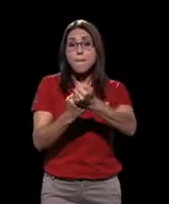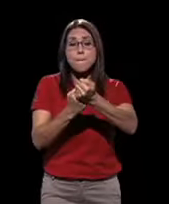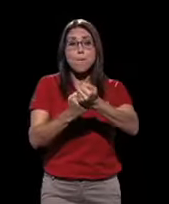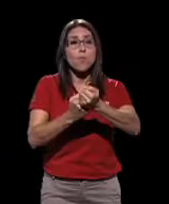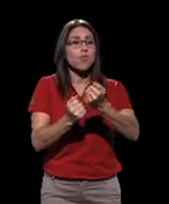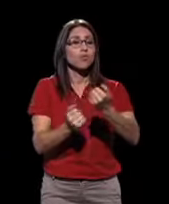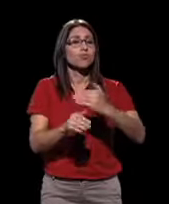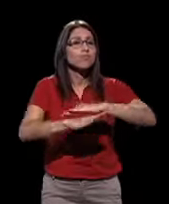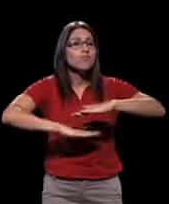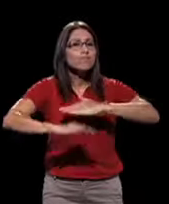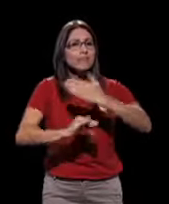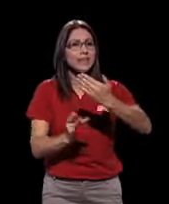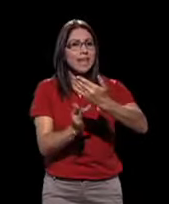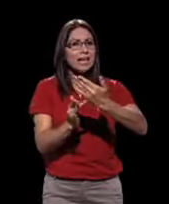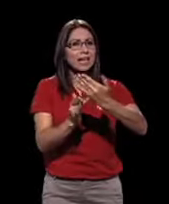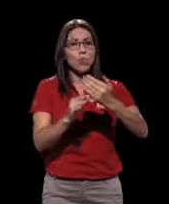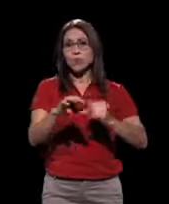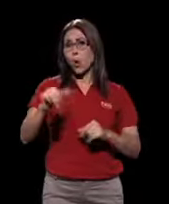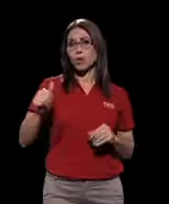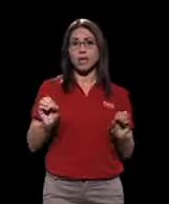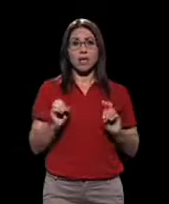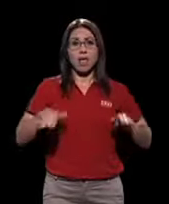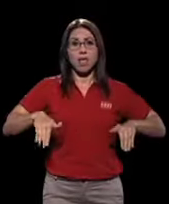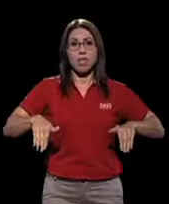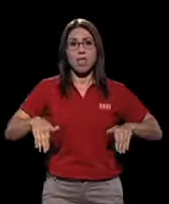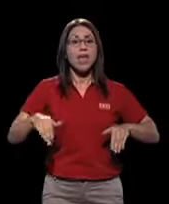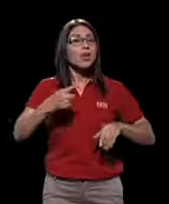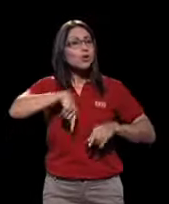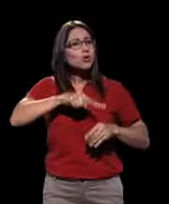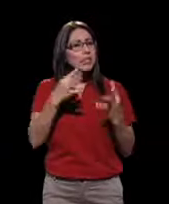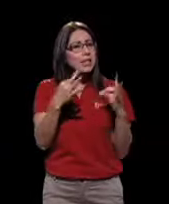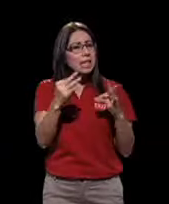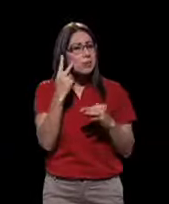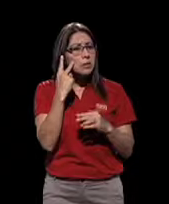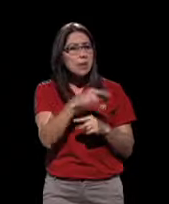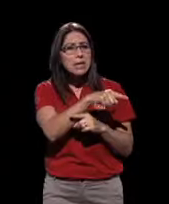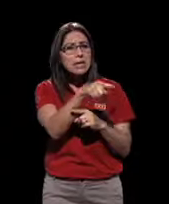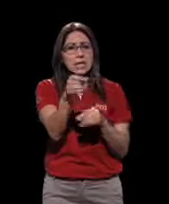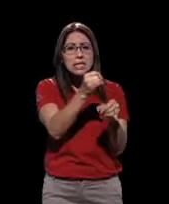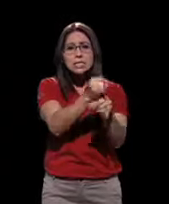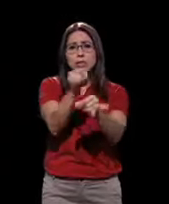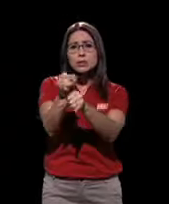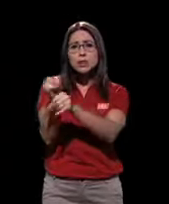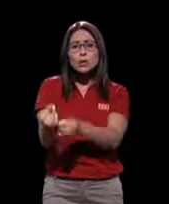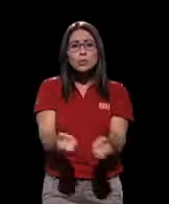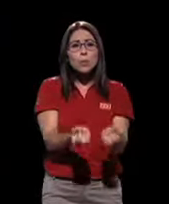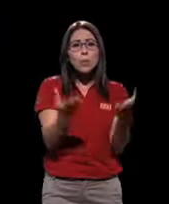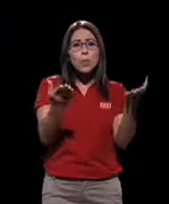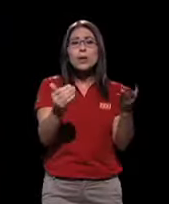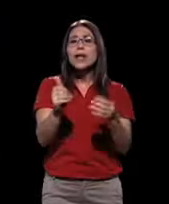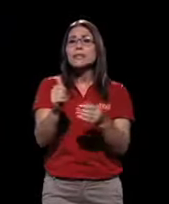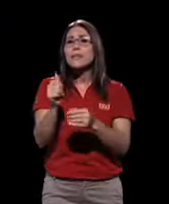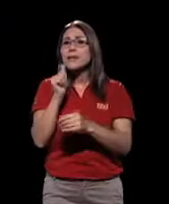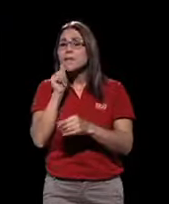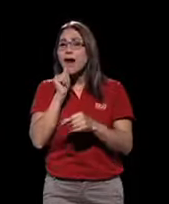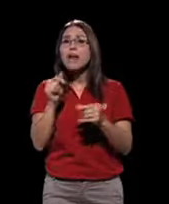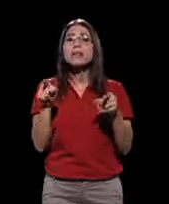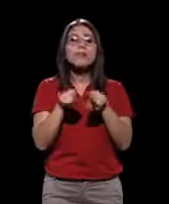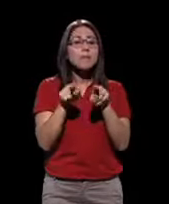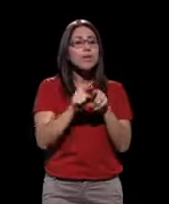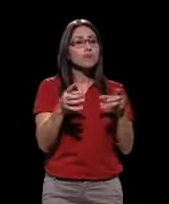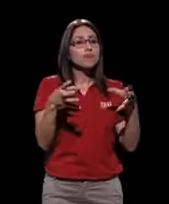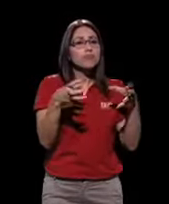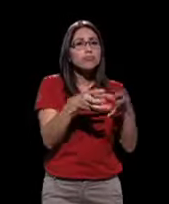otras no lo tienen. Estamos tratando de articular propuestas, articular instituciones públicas y privadas en este